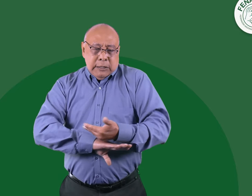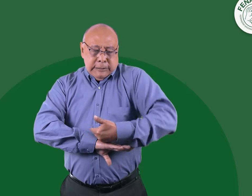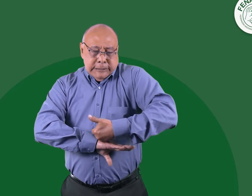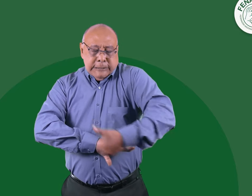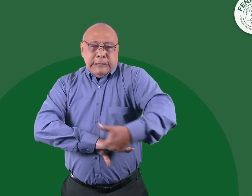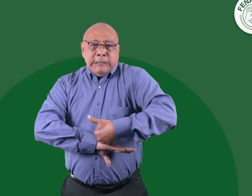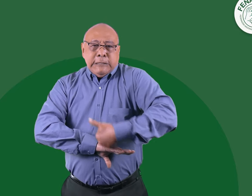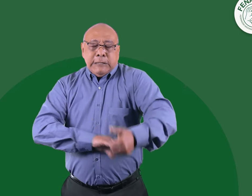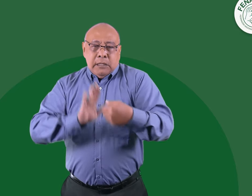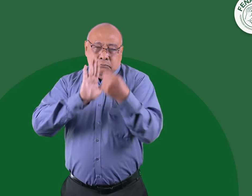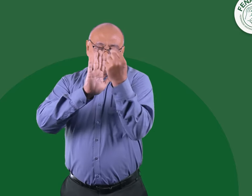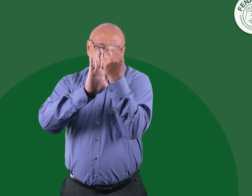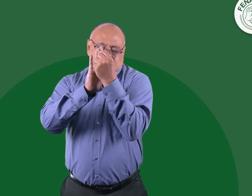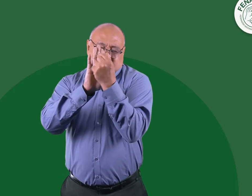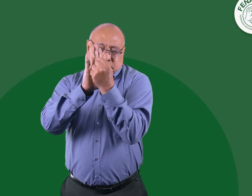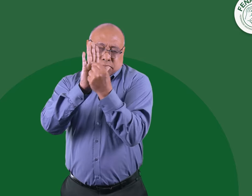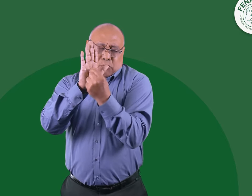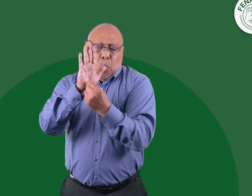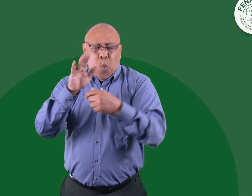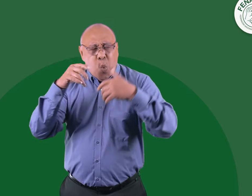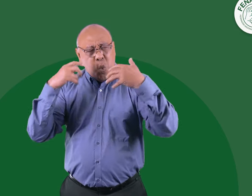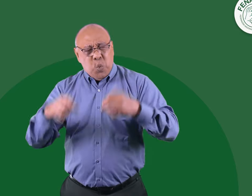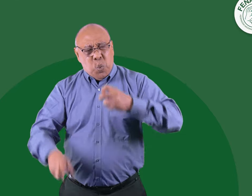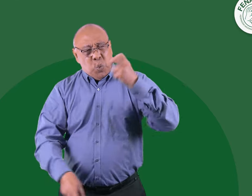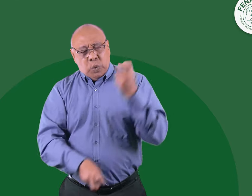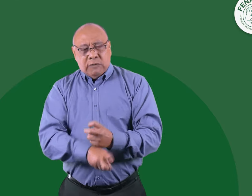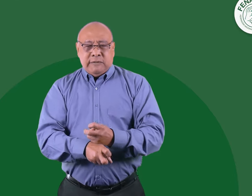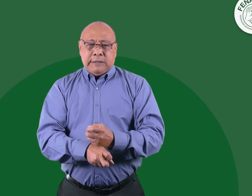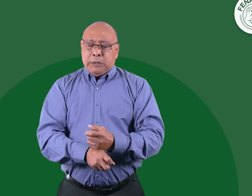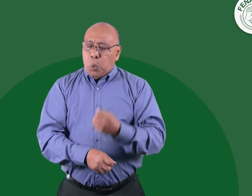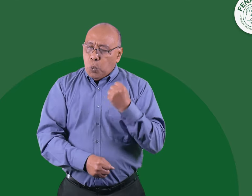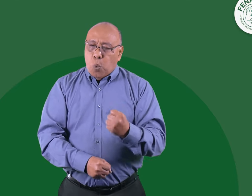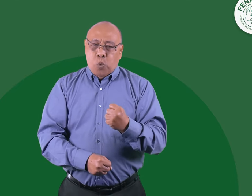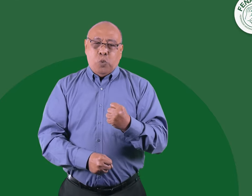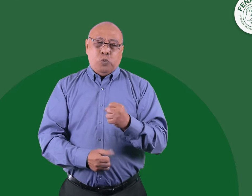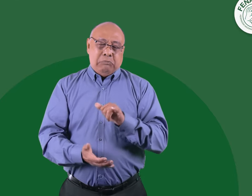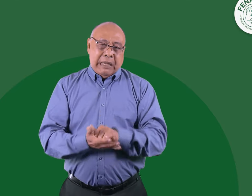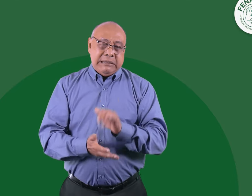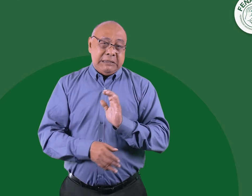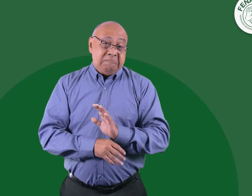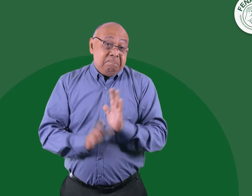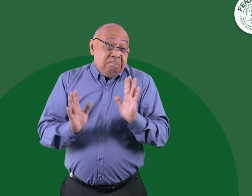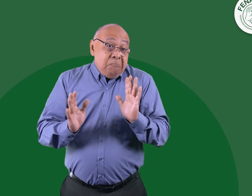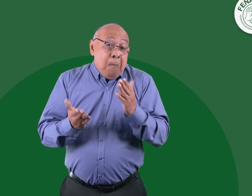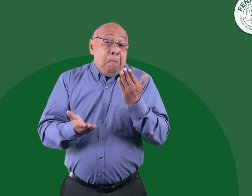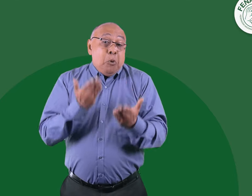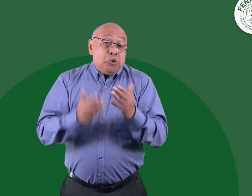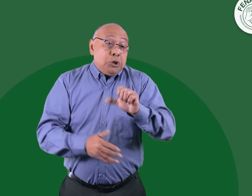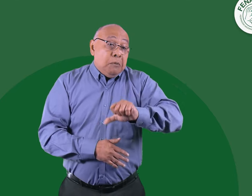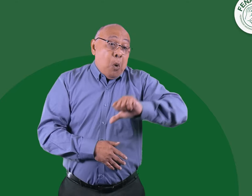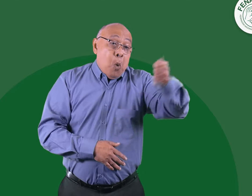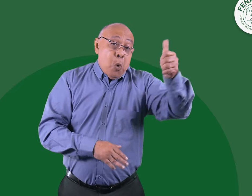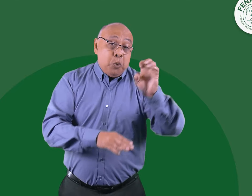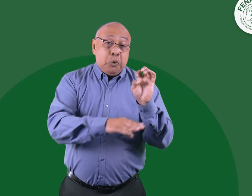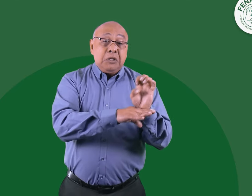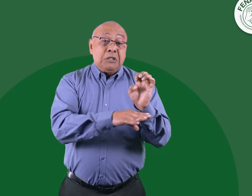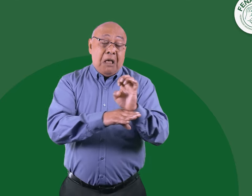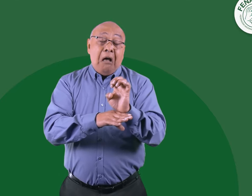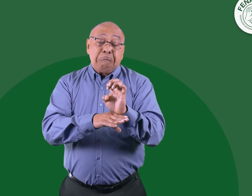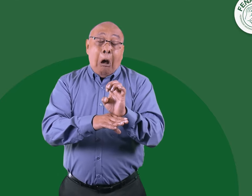en esta ocasión ha sido bastante complicado debido a los exigentes requerimientos por parte del ministerio. Posiblemente otra entidad tome